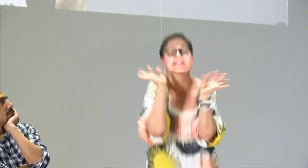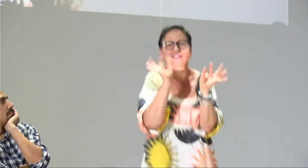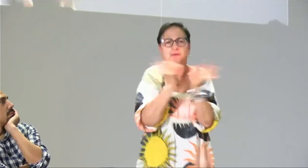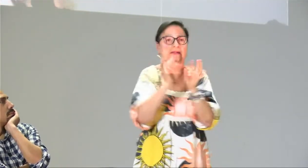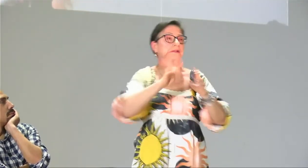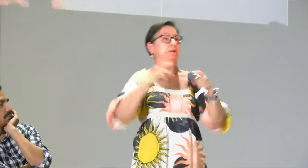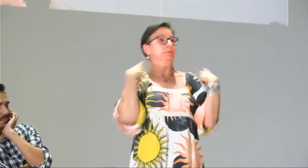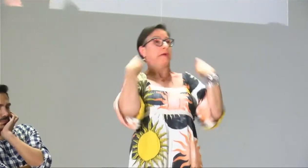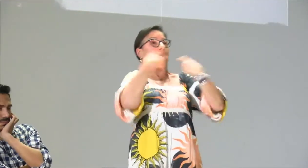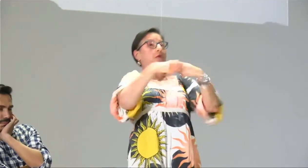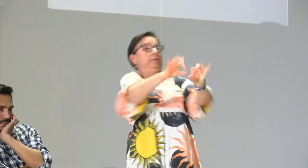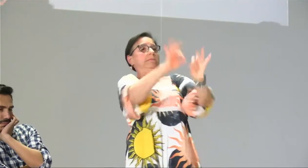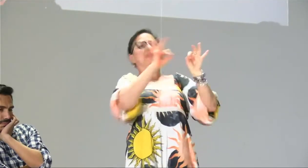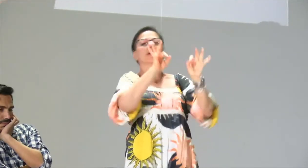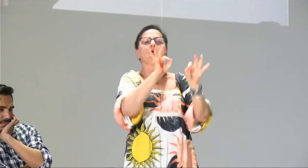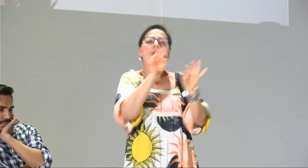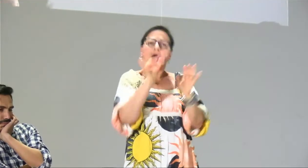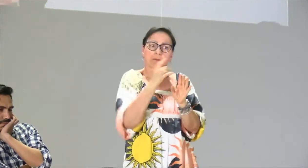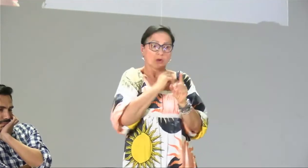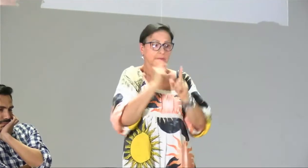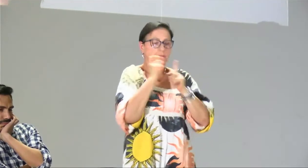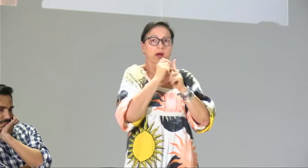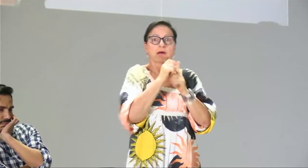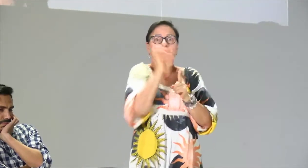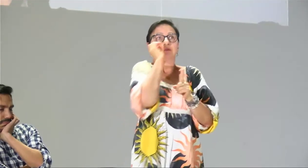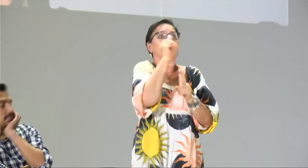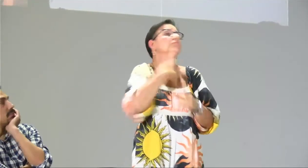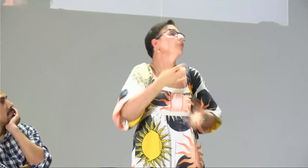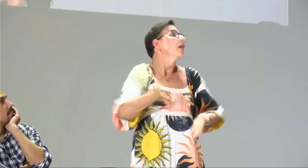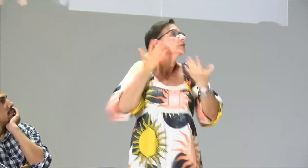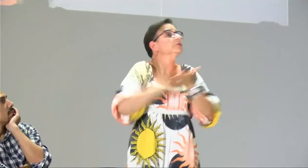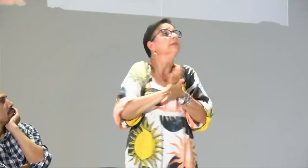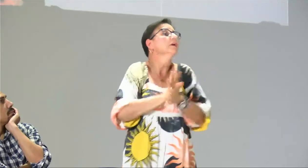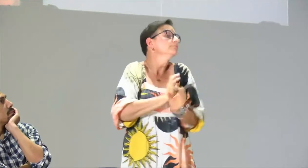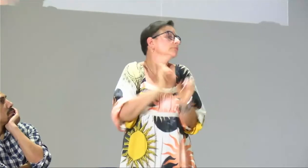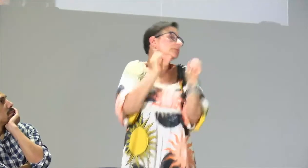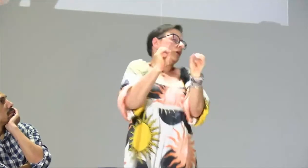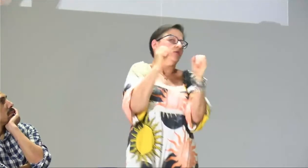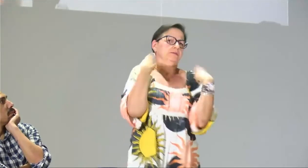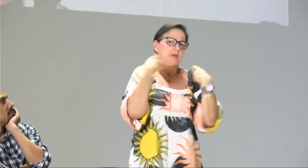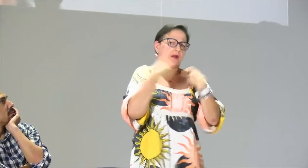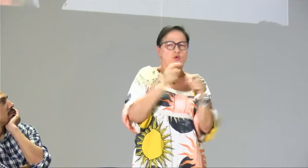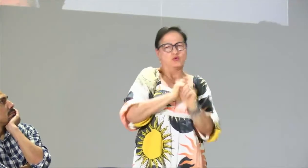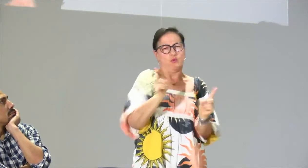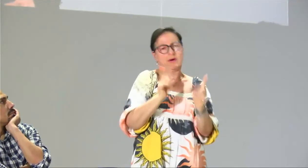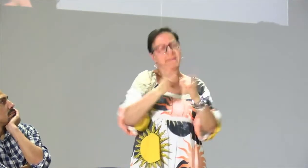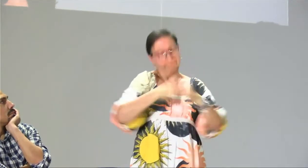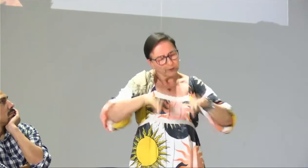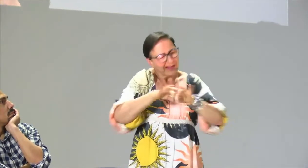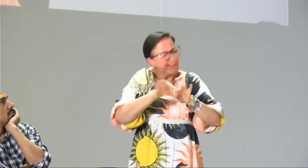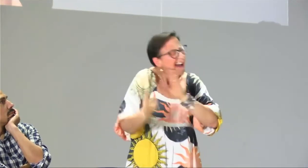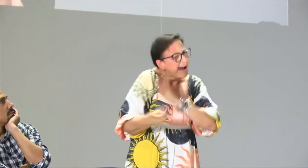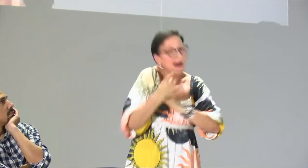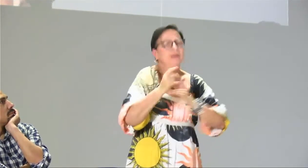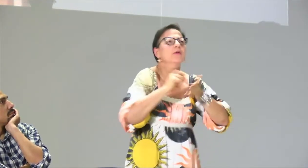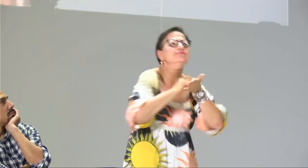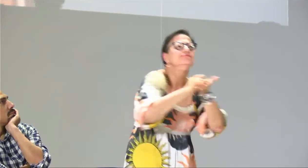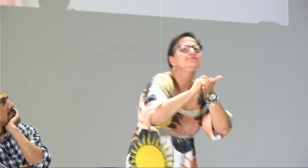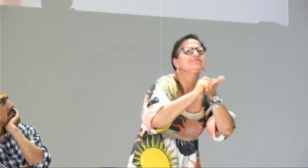para poder acceder a hacer trámites en general pero no es decir ah no es que mi lengua de señas es esta nomás